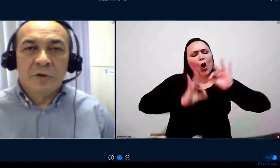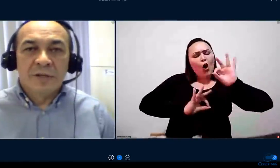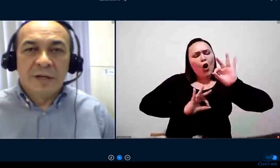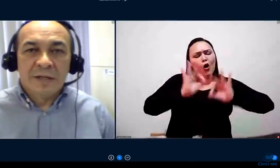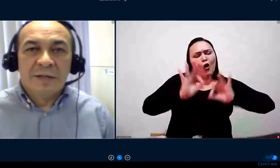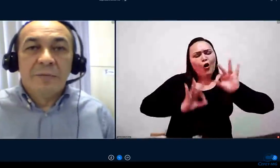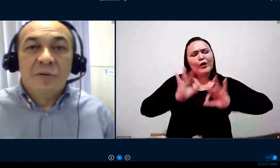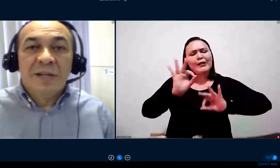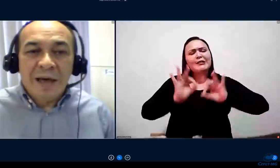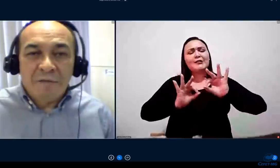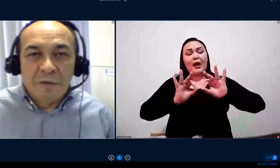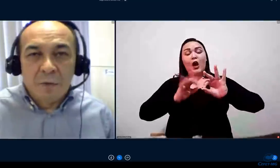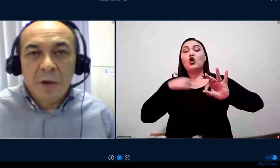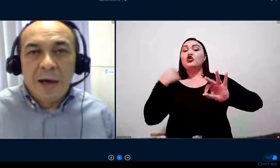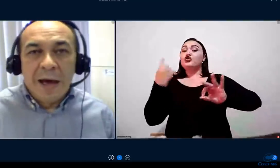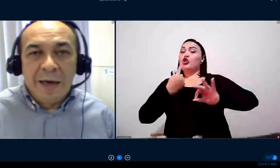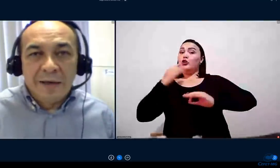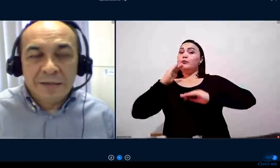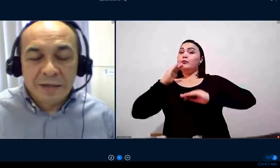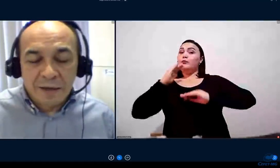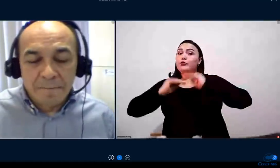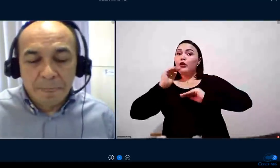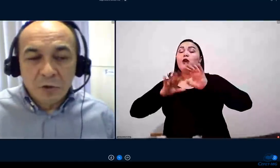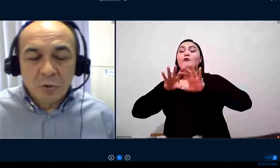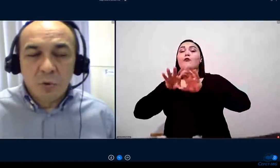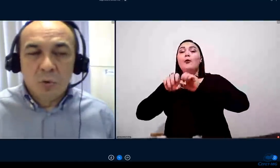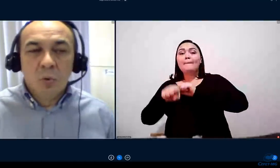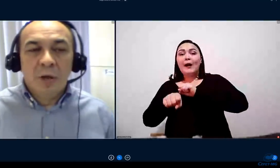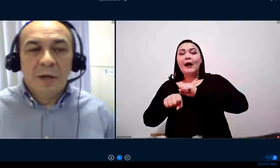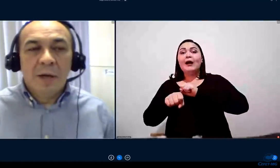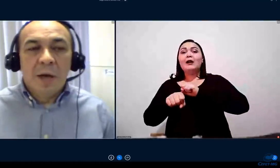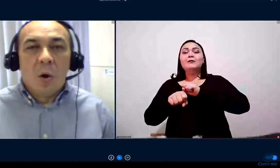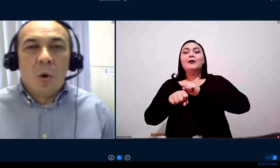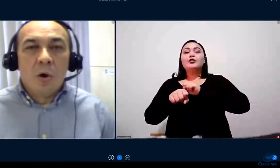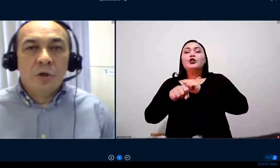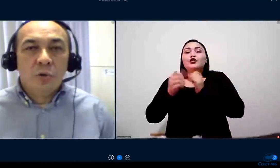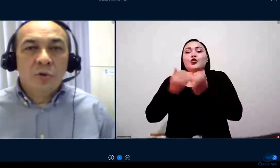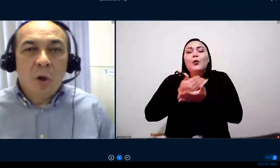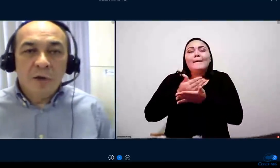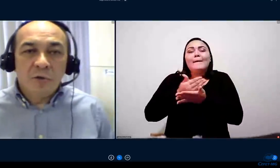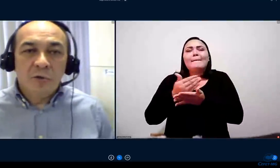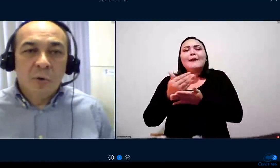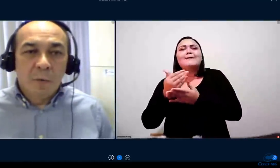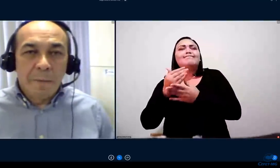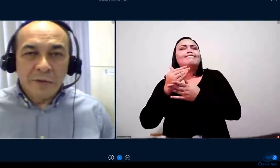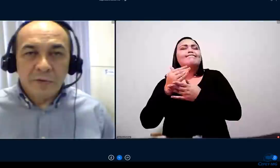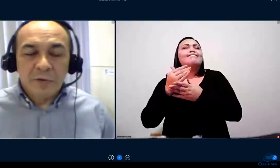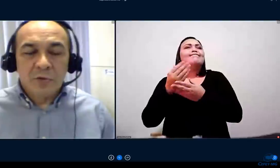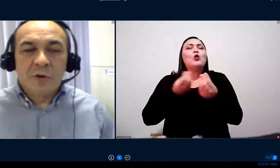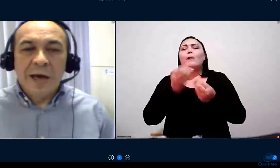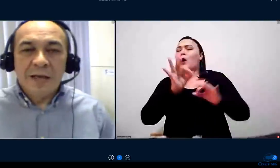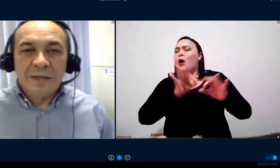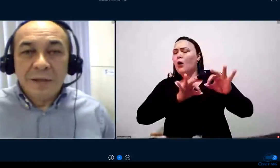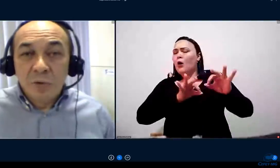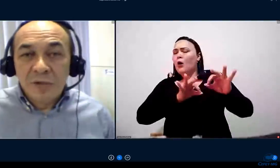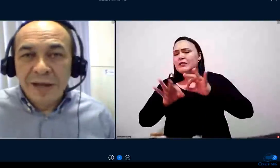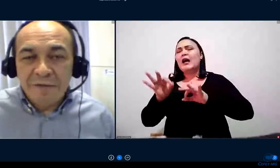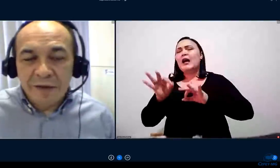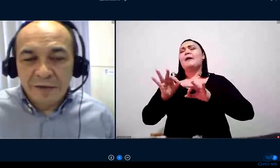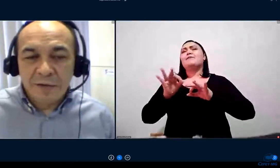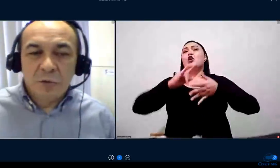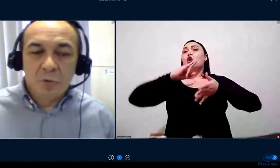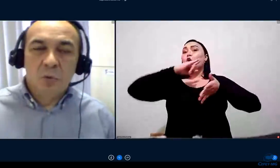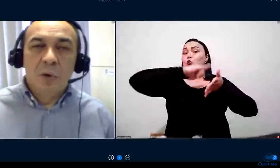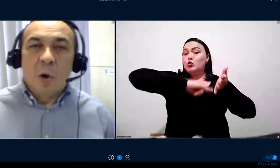formações, elas nos levam a essa estrutura, onde os nossos documentos institucionais nos